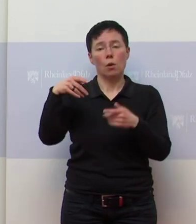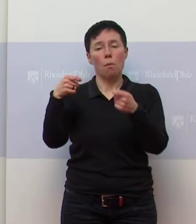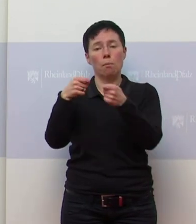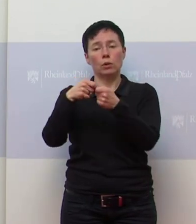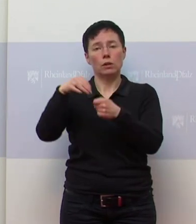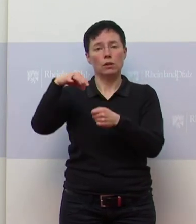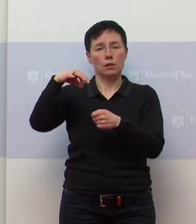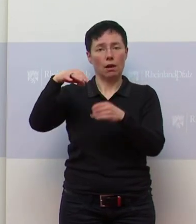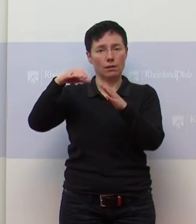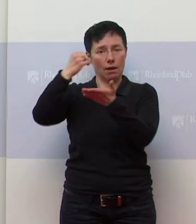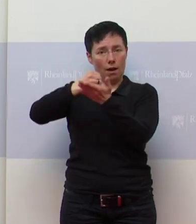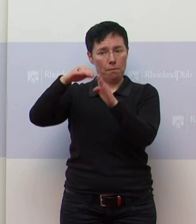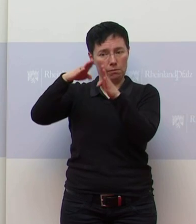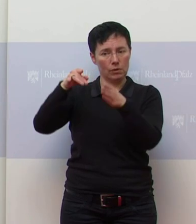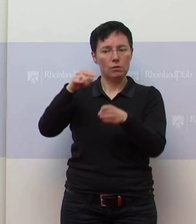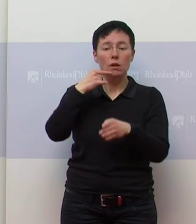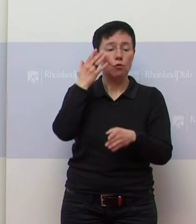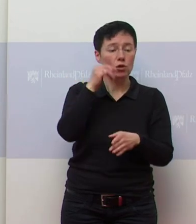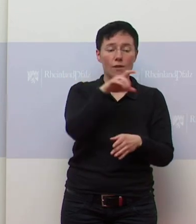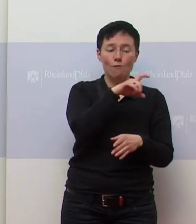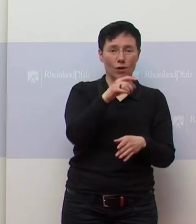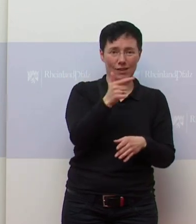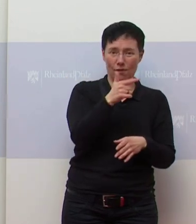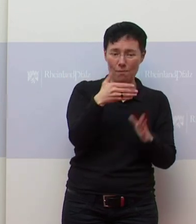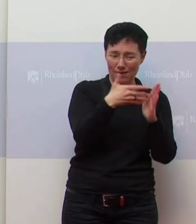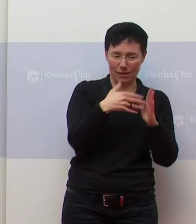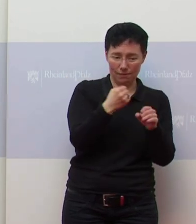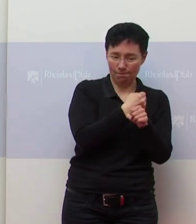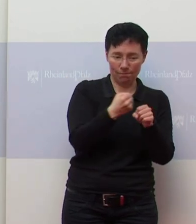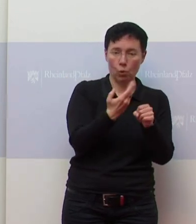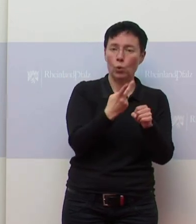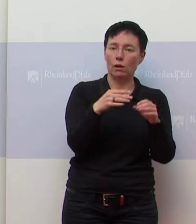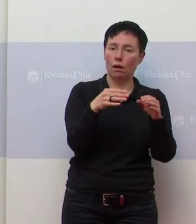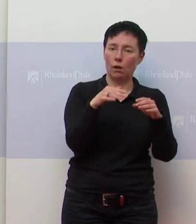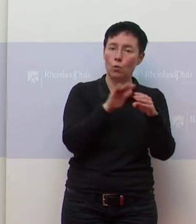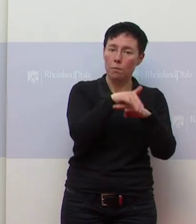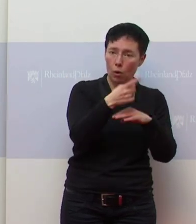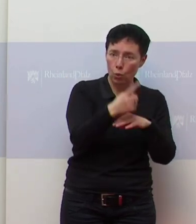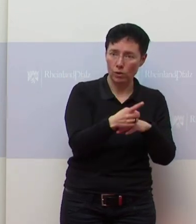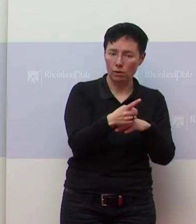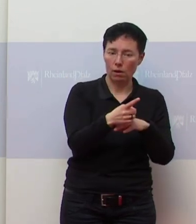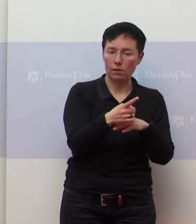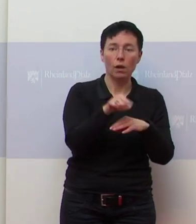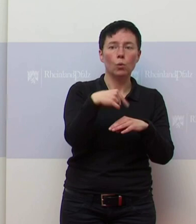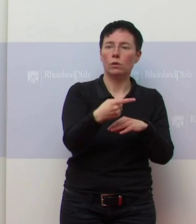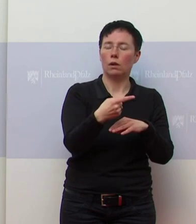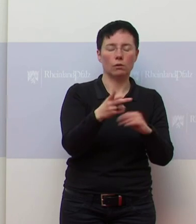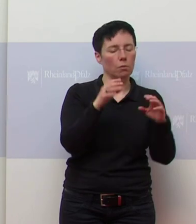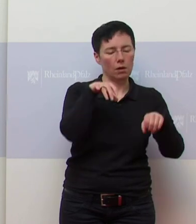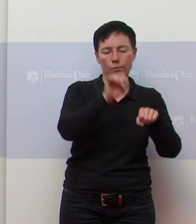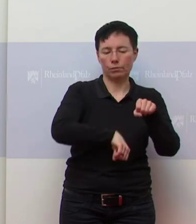wenn nicht zweimal in der Woche Tests möglich sind oder die Inzidenzen über 200 steigen, man vielleicht wieder in den Distanzunterricht wechseln muss?